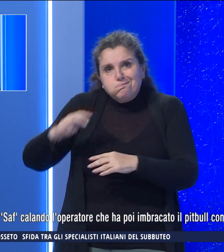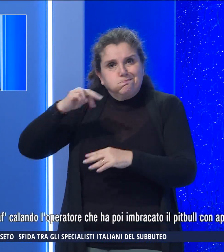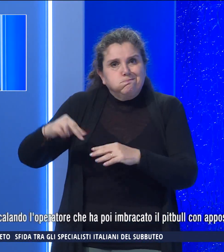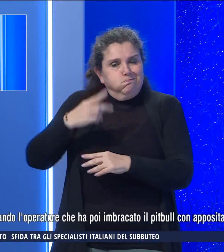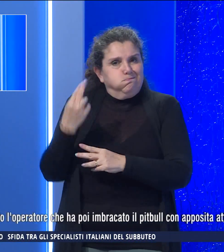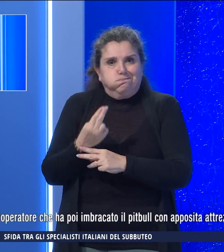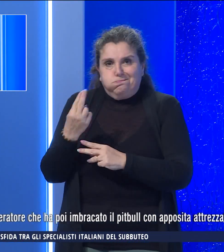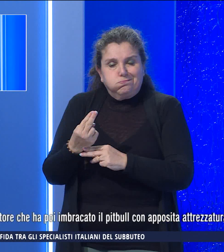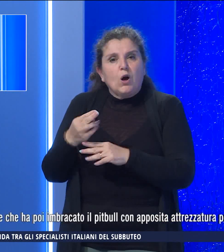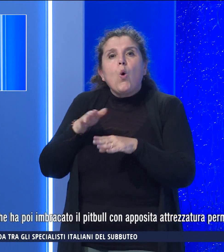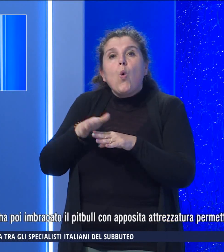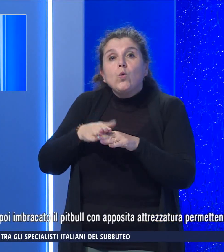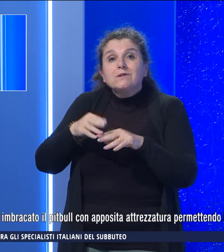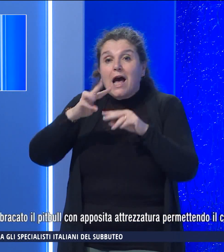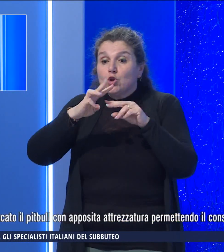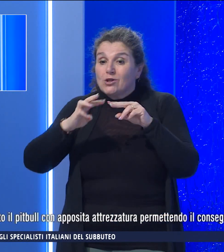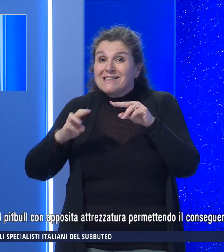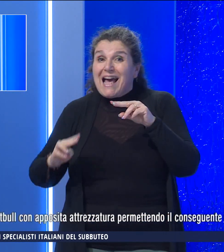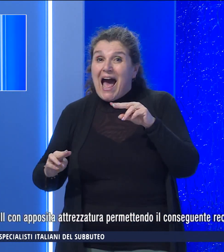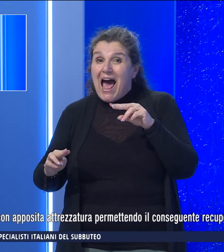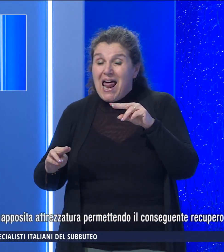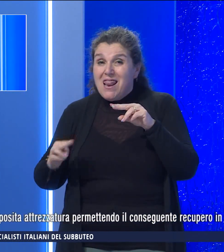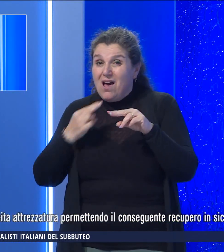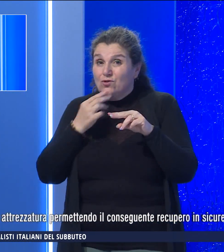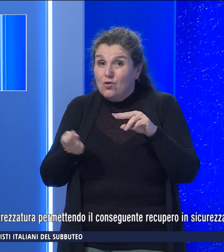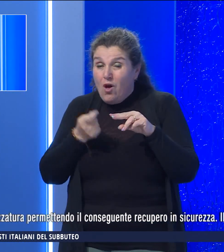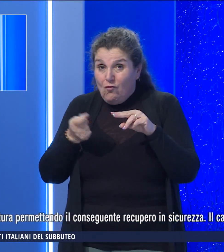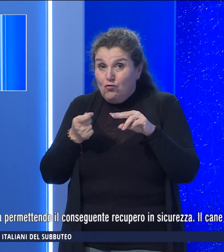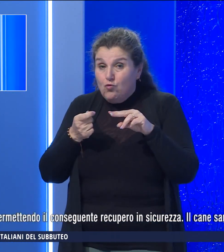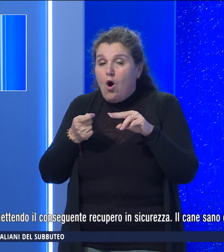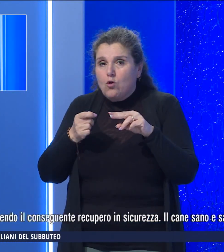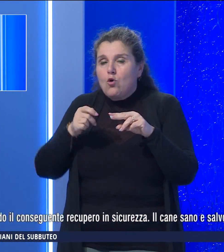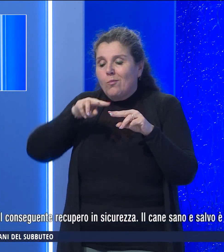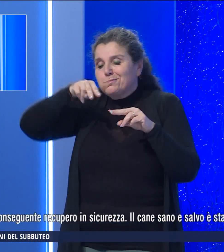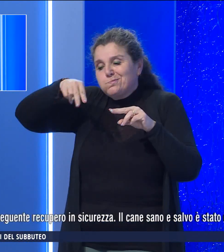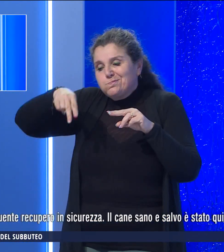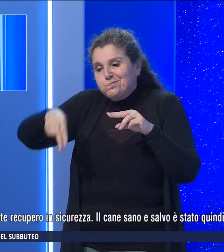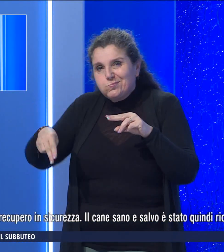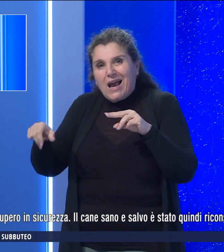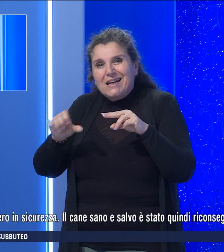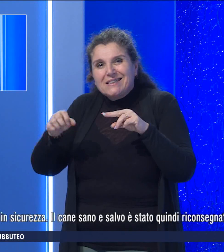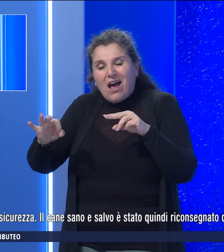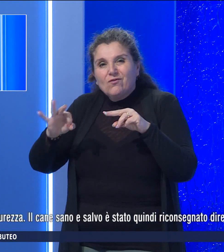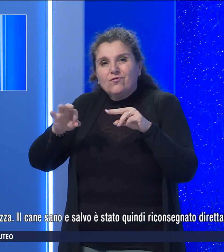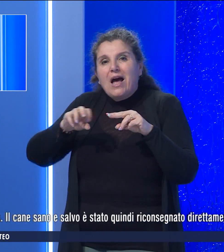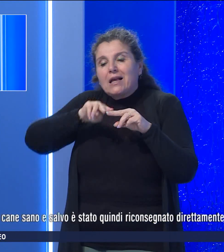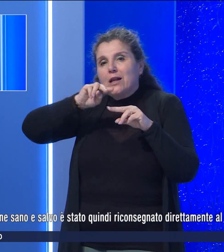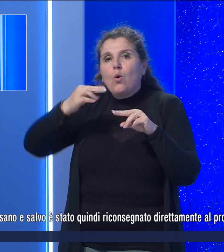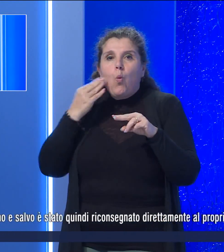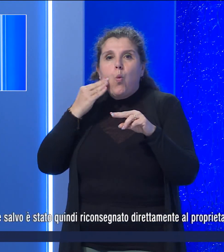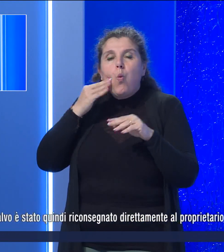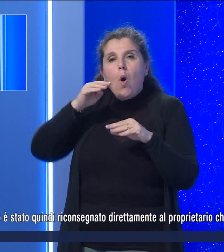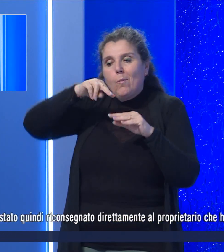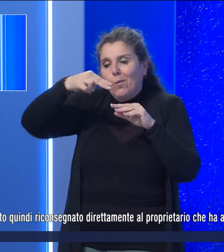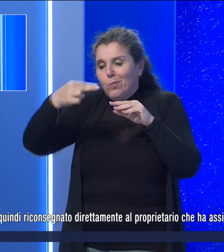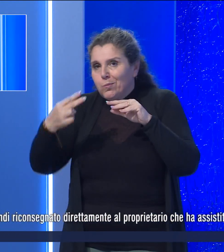Utilizzando l'autoscala è stata effettuata dalla squadra una manovra SAF calando l'operatore che